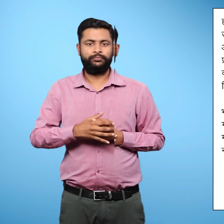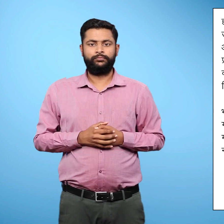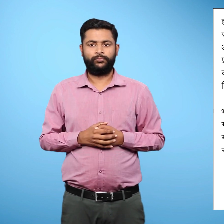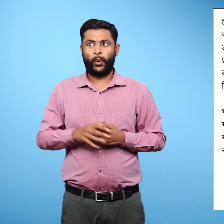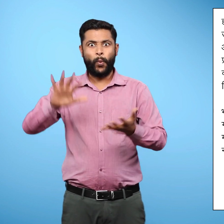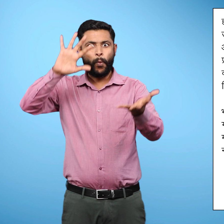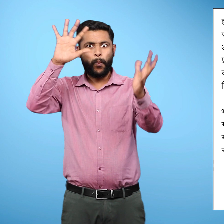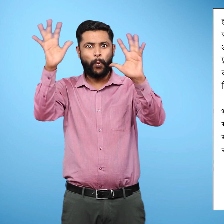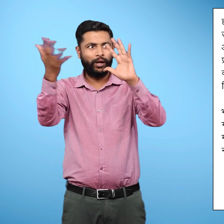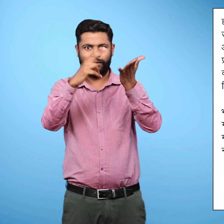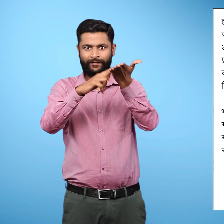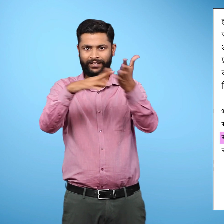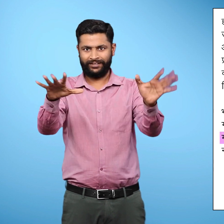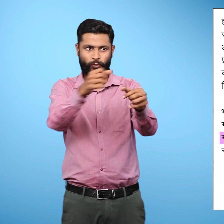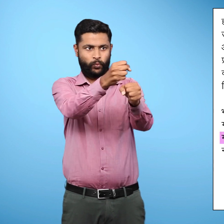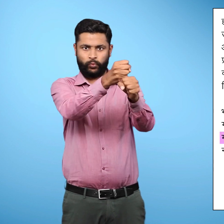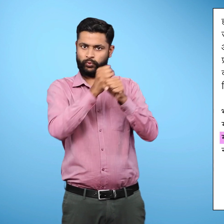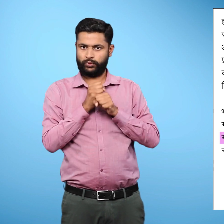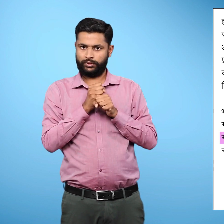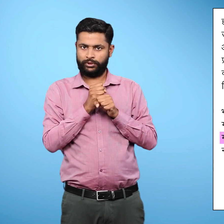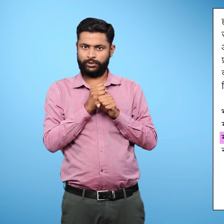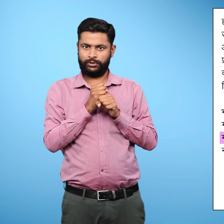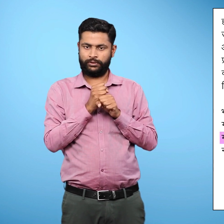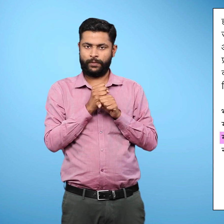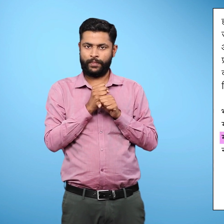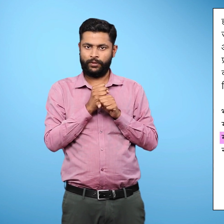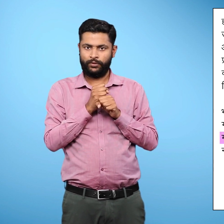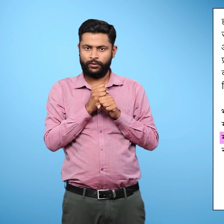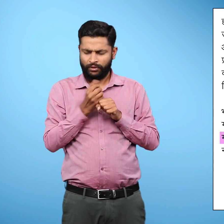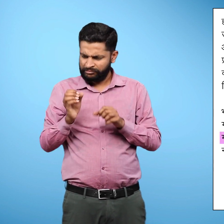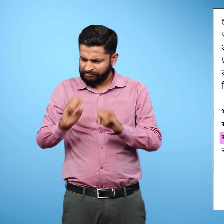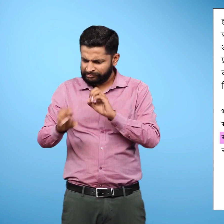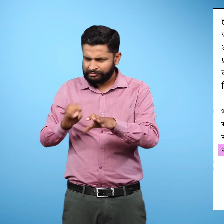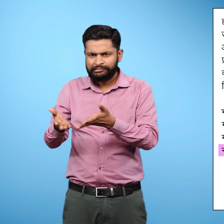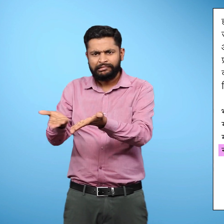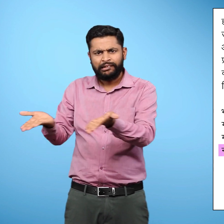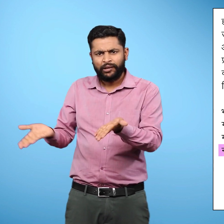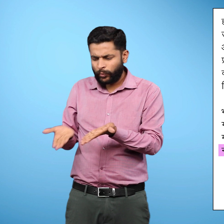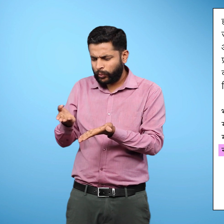हमें प्रकृती के इस महत्वपूर्ण वर्दान का उपियोग इस प्रकार नहीं करना चाहिए.